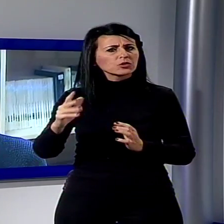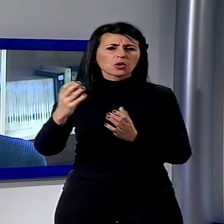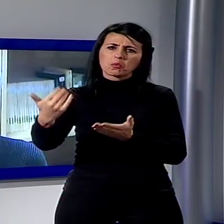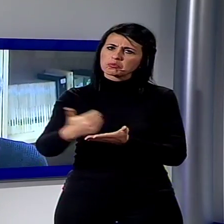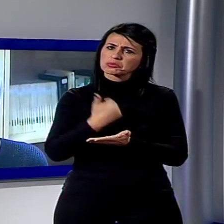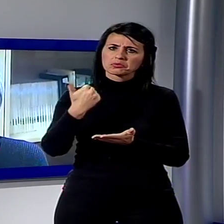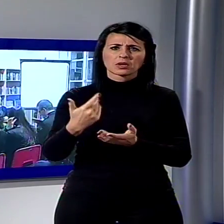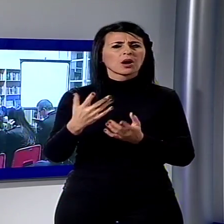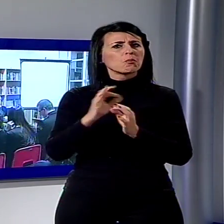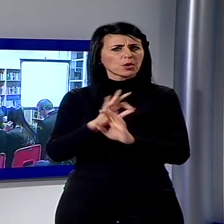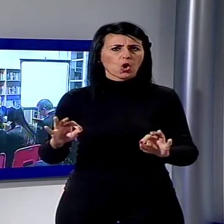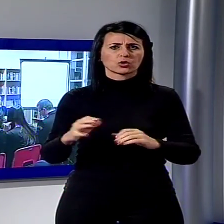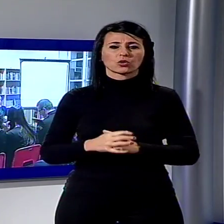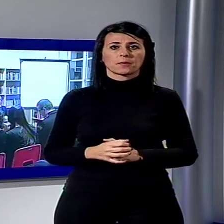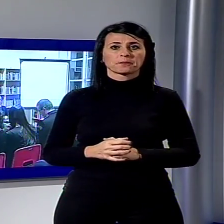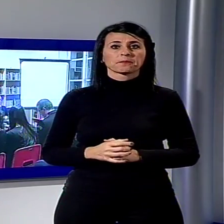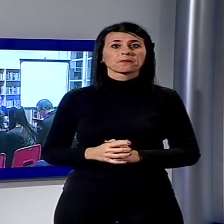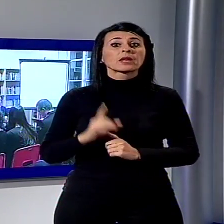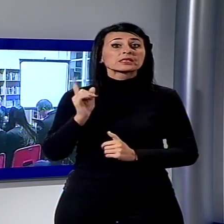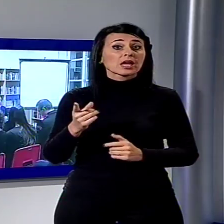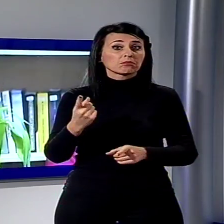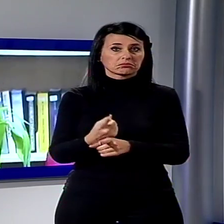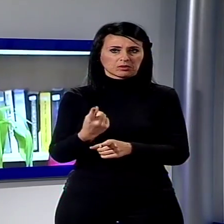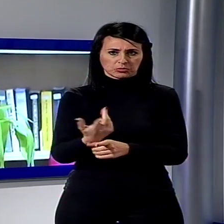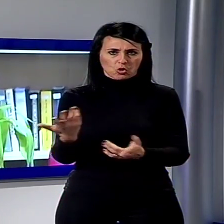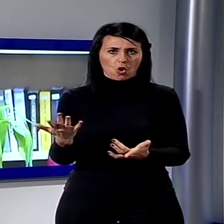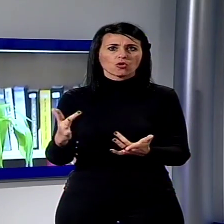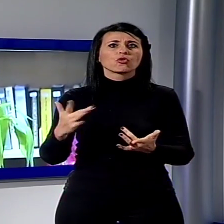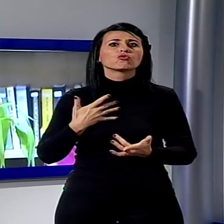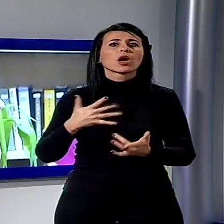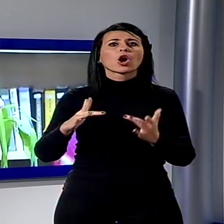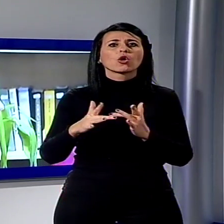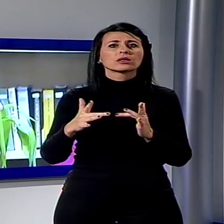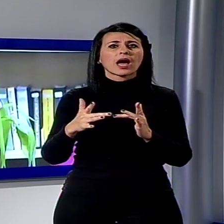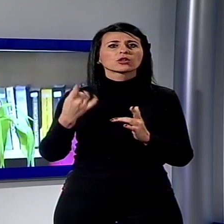contattare la sede di Lucca dell'associazione Luna al numero 0583